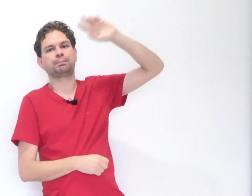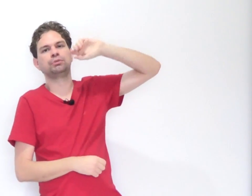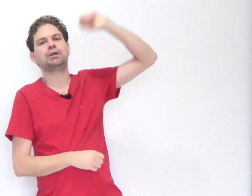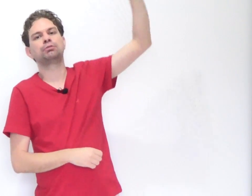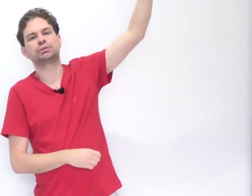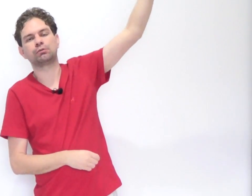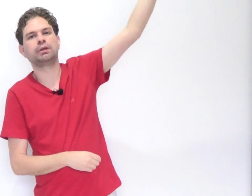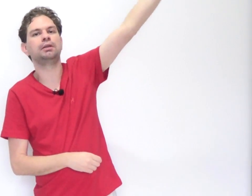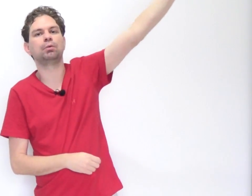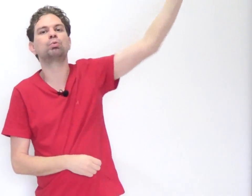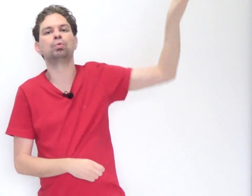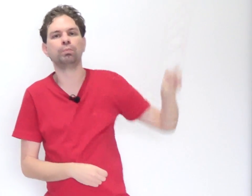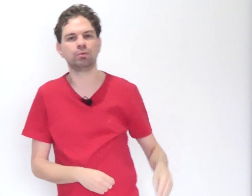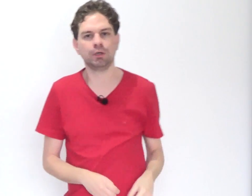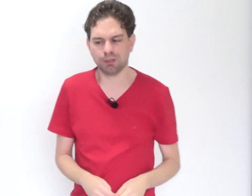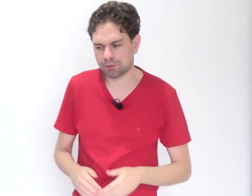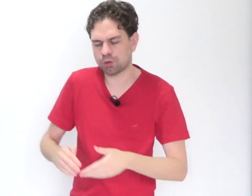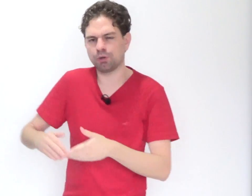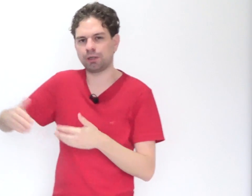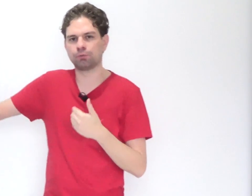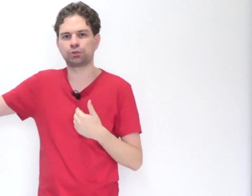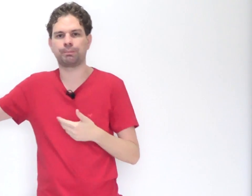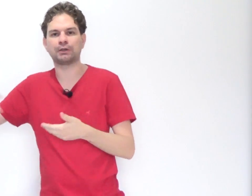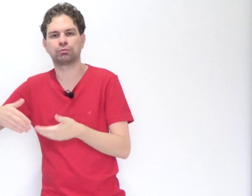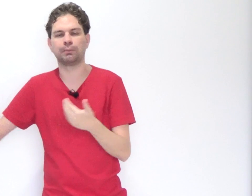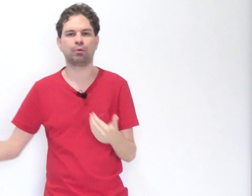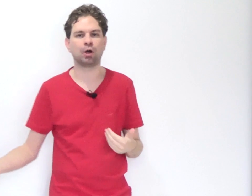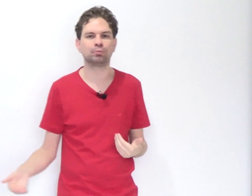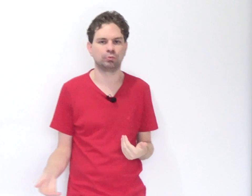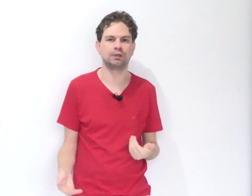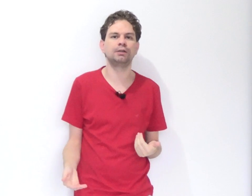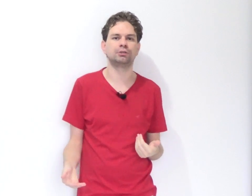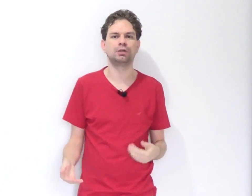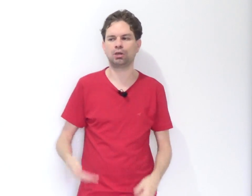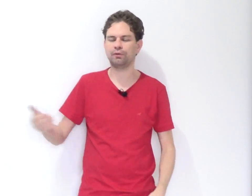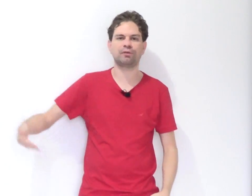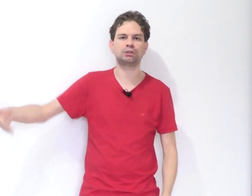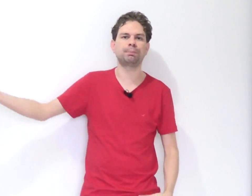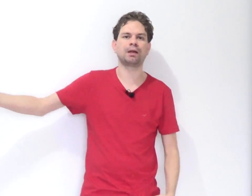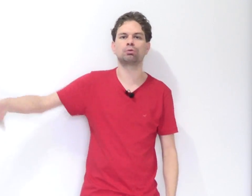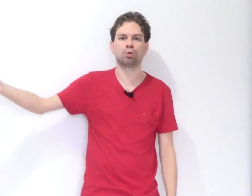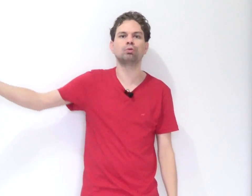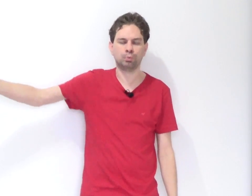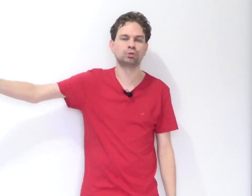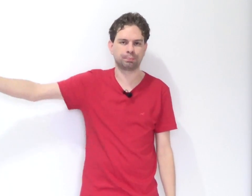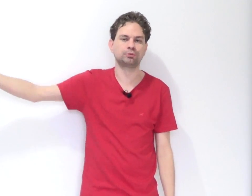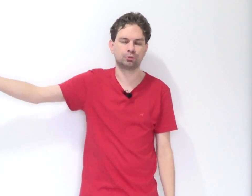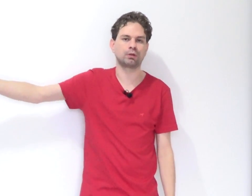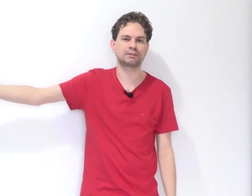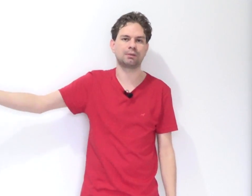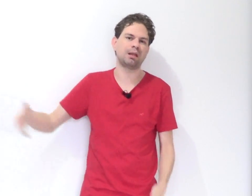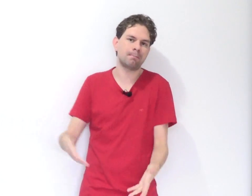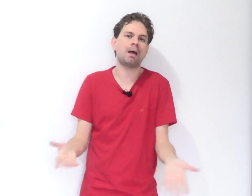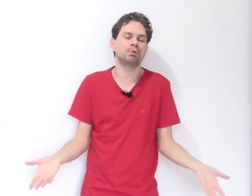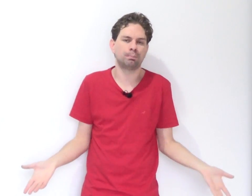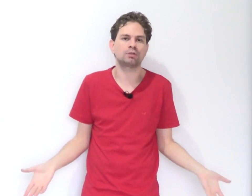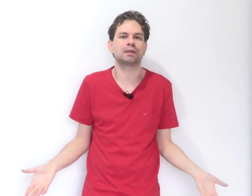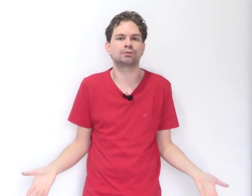explodir a do estado dele em outubro. Então como eu tenho um espaço temporal muito grande, eu não vou ficar esperando todo mundo explodir toda a assembleia pra abrir o processo.